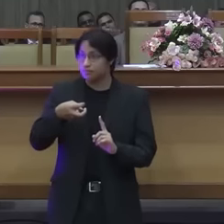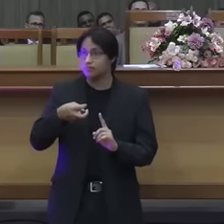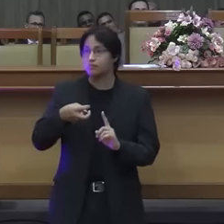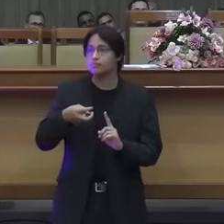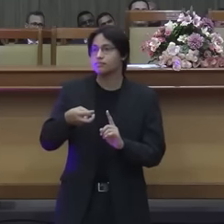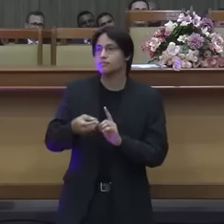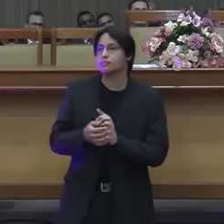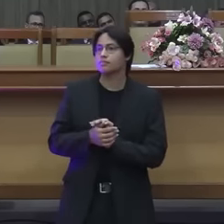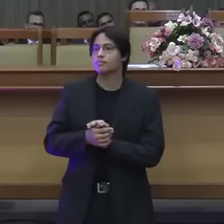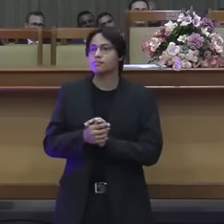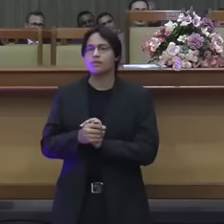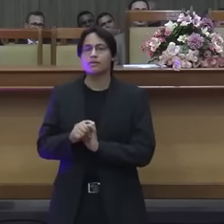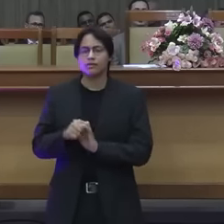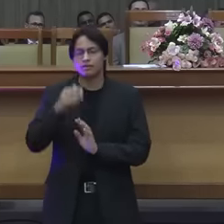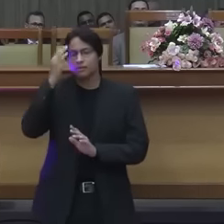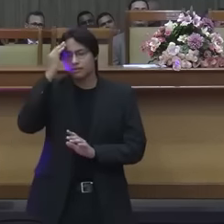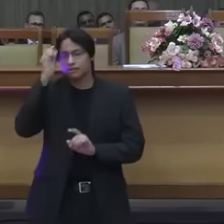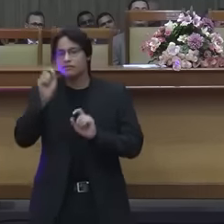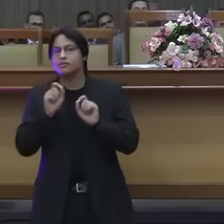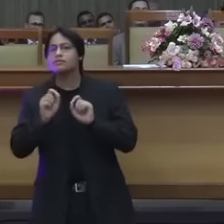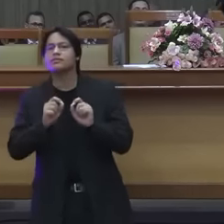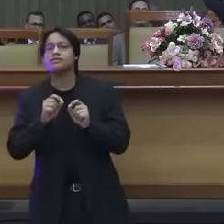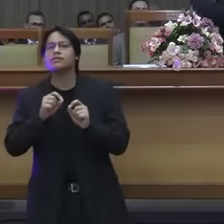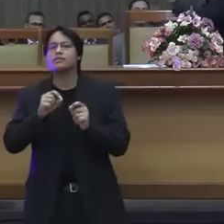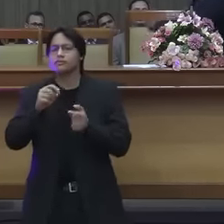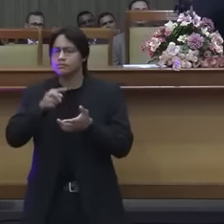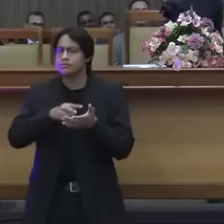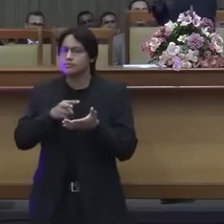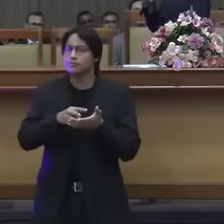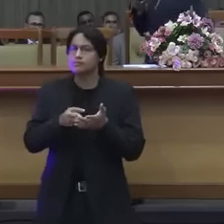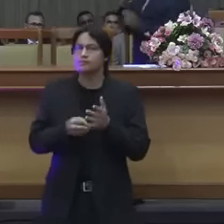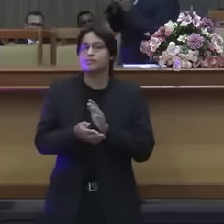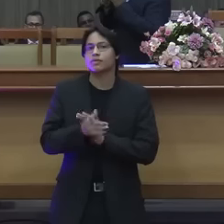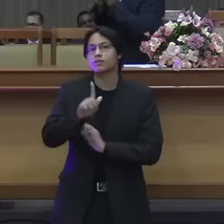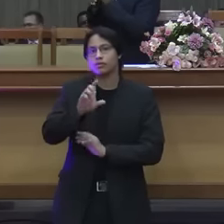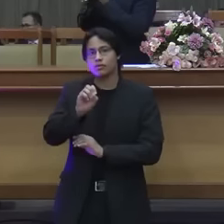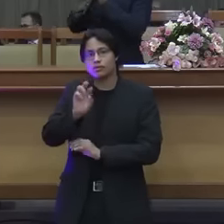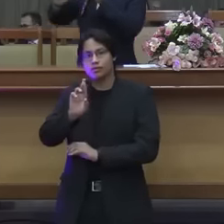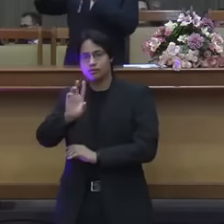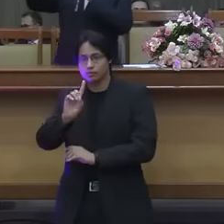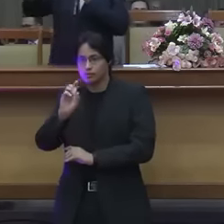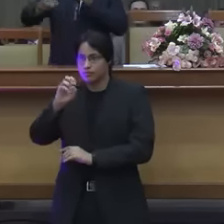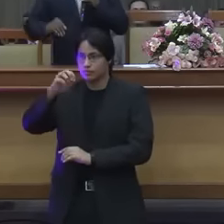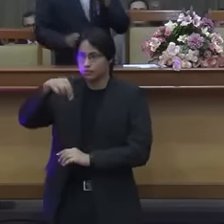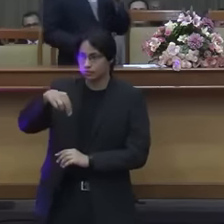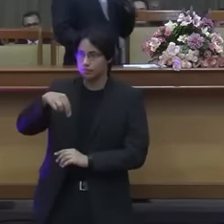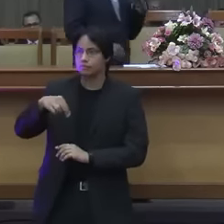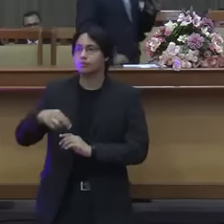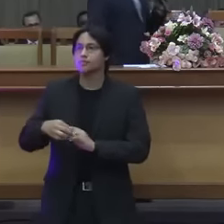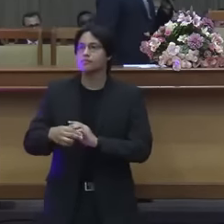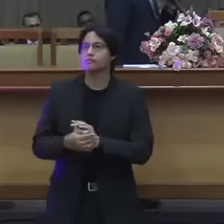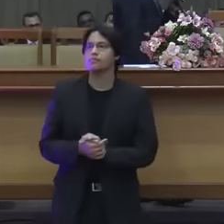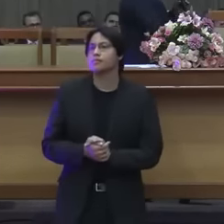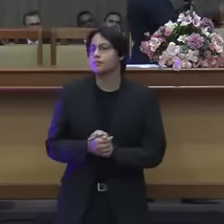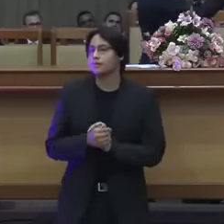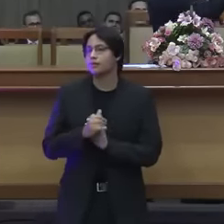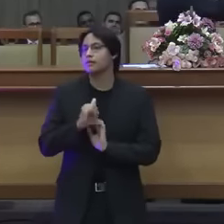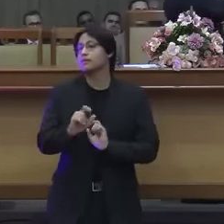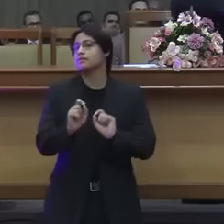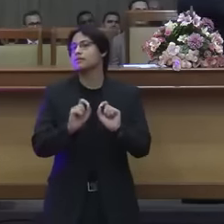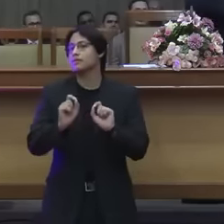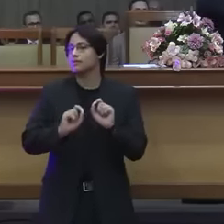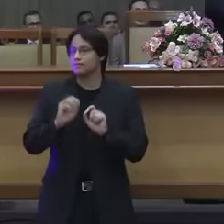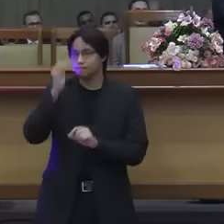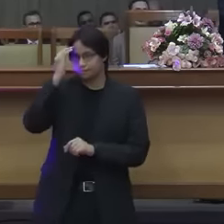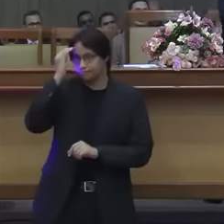entendes o que leis como é o nome dele Gordon Phil ele diz olha a interpretação dele passou